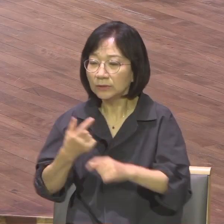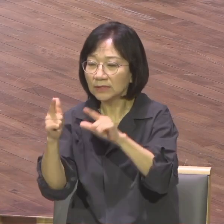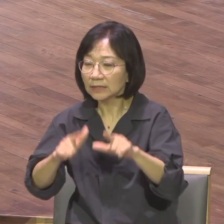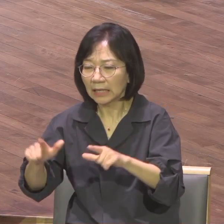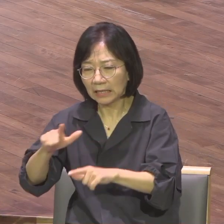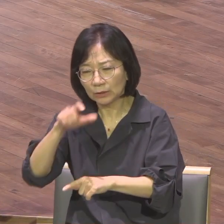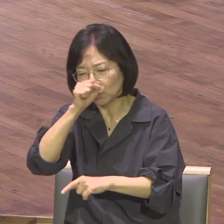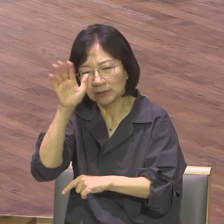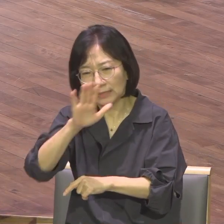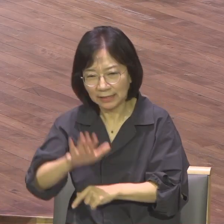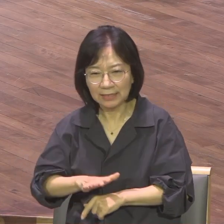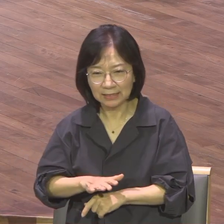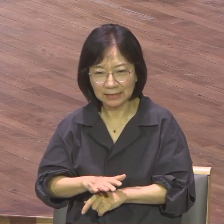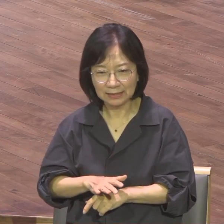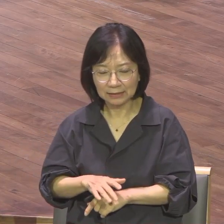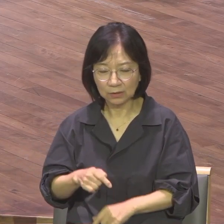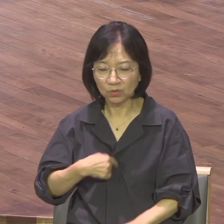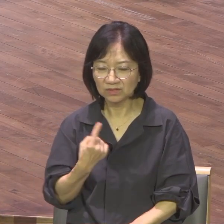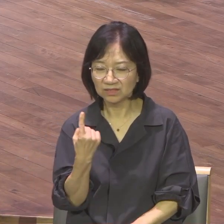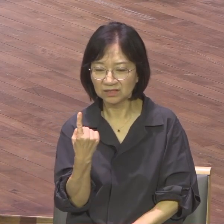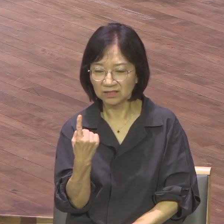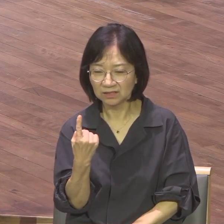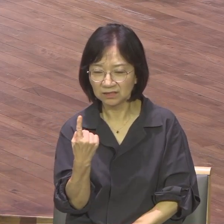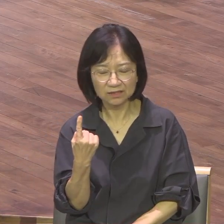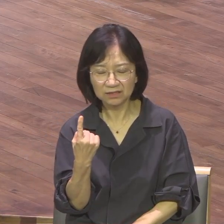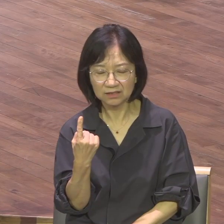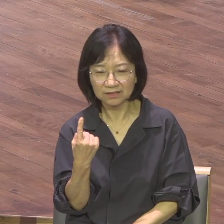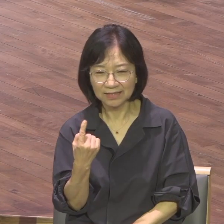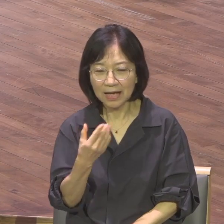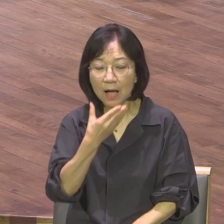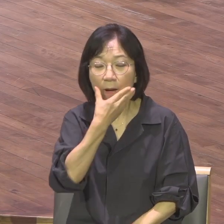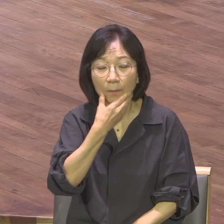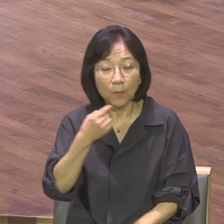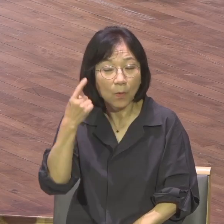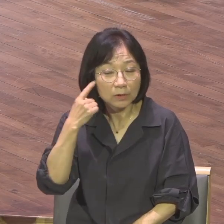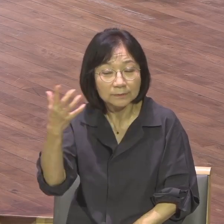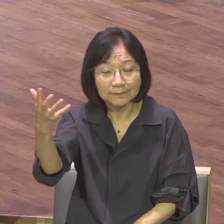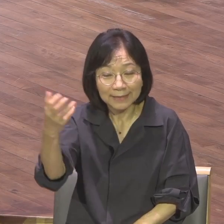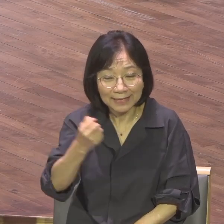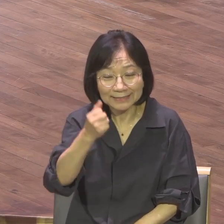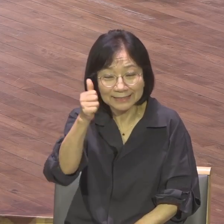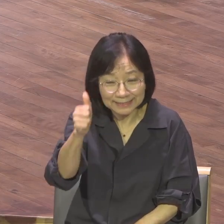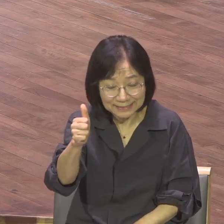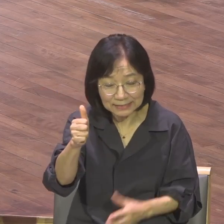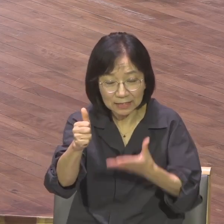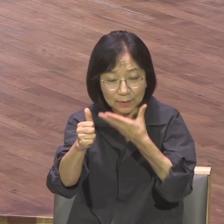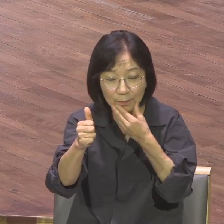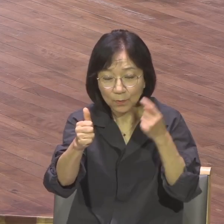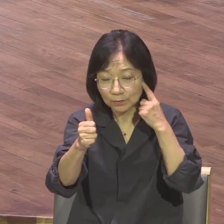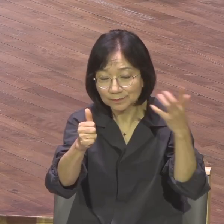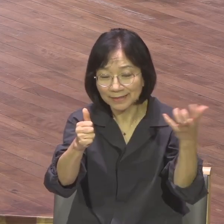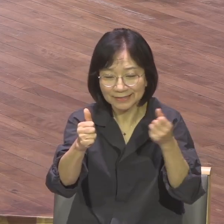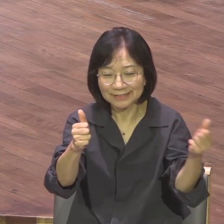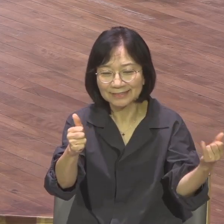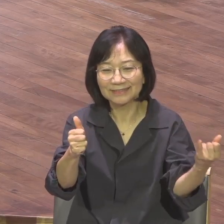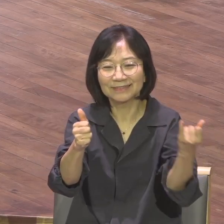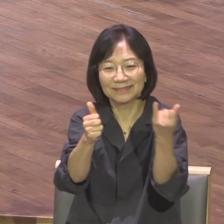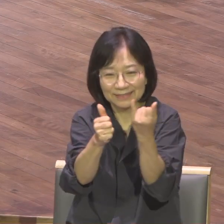언약 가진 복음 가진 한 사람이 가정과 가문의 재앙과 저주를 끊어내는 영적 아브라함의 언약을 붙잡고